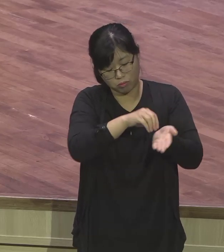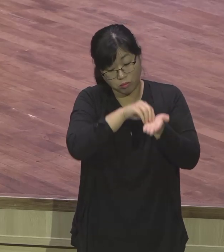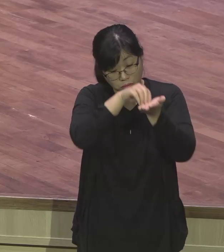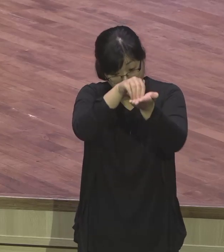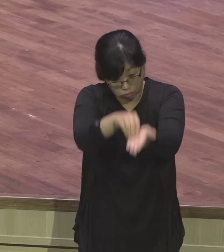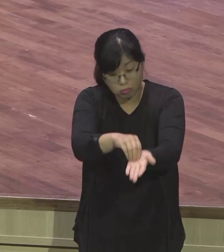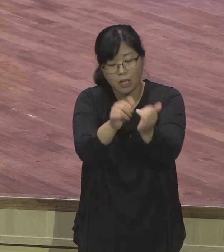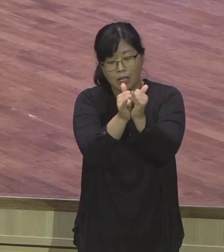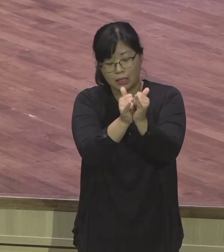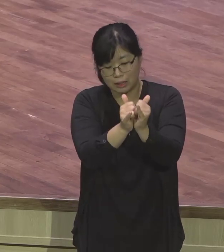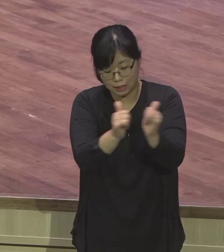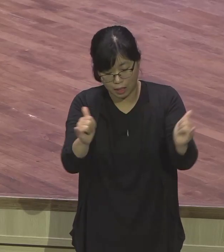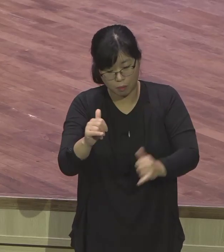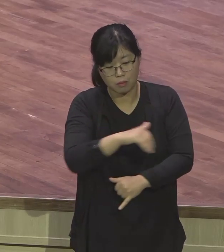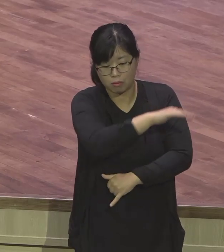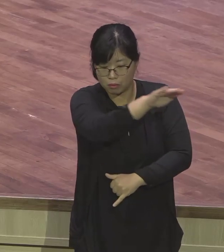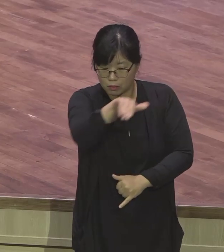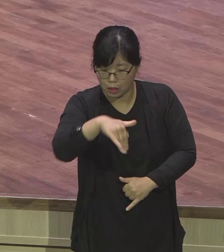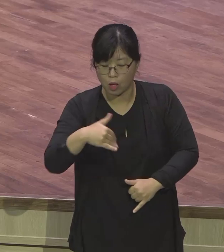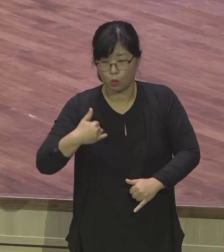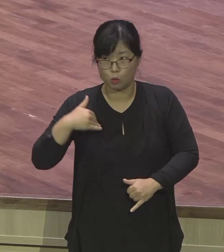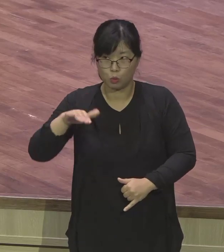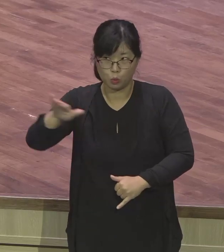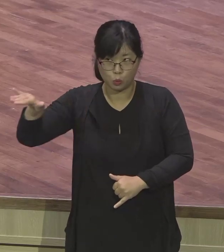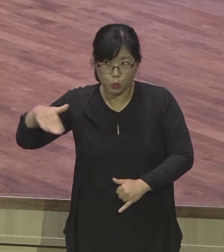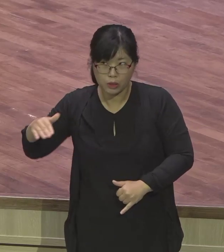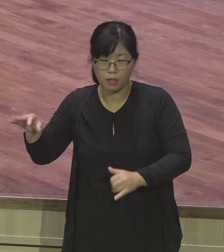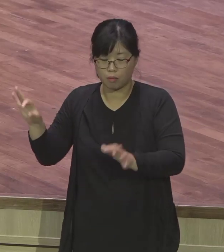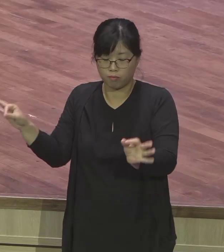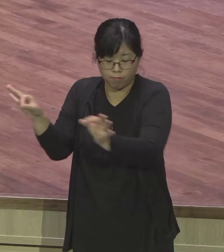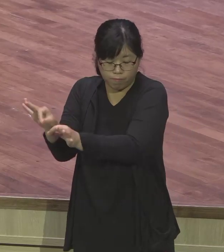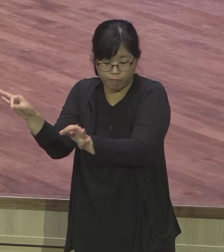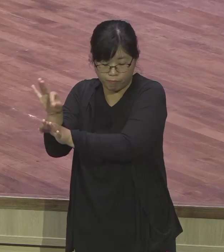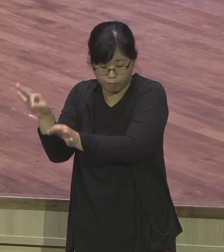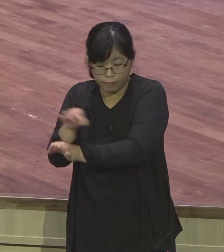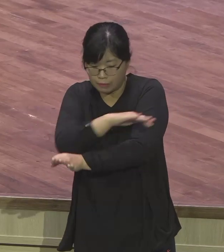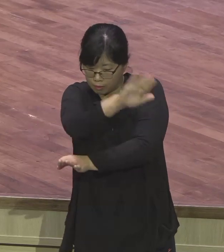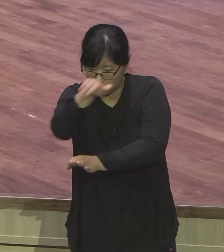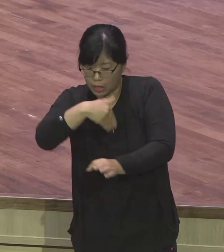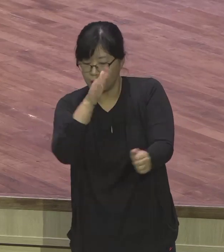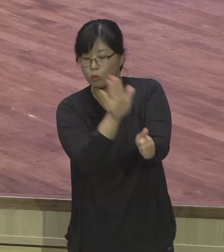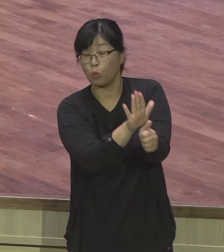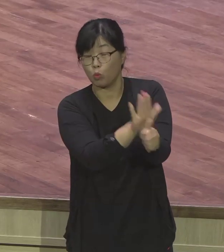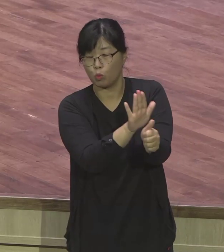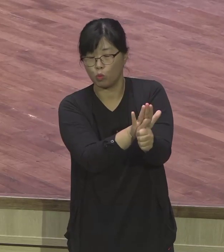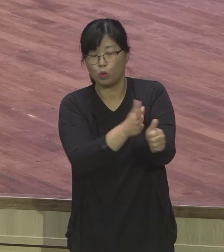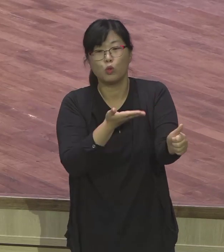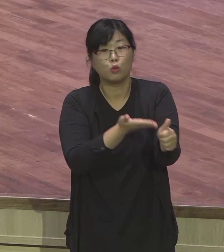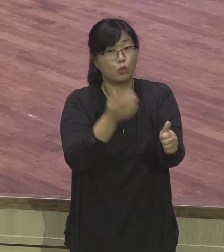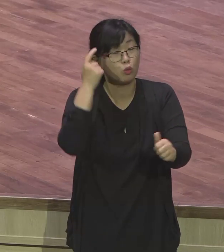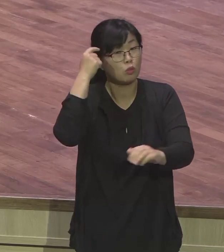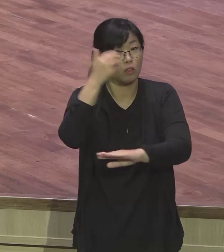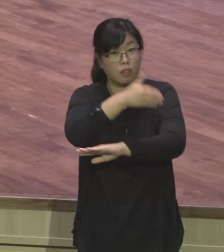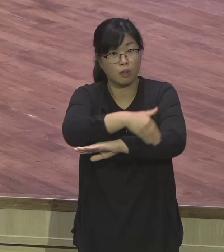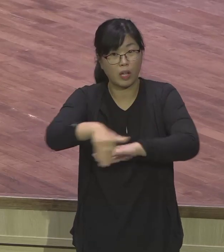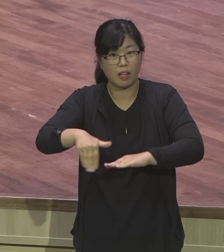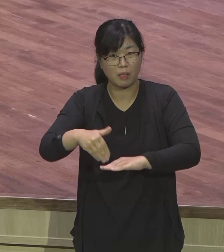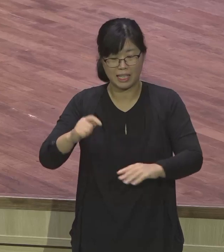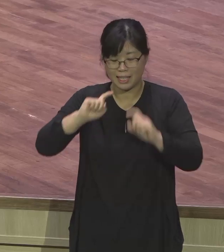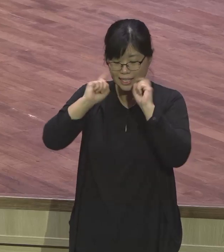장학금 안 받는 학생이 거의 없어요. 일단 들어와서 등록하고 나면, 장학금으로 다 줘가지고, 다 돌려줍니다.